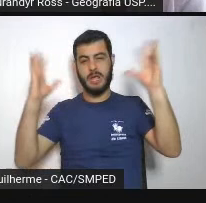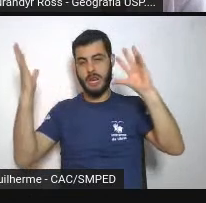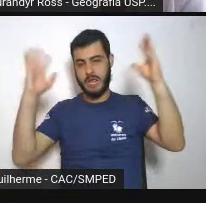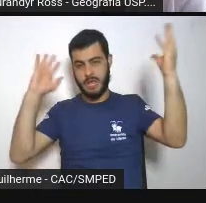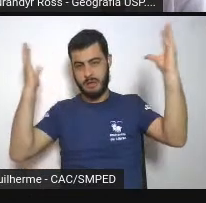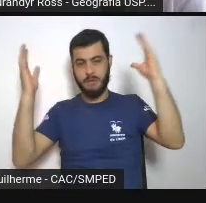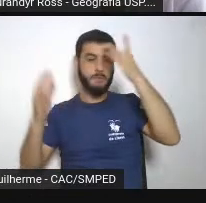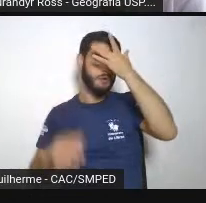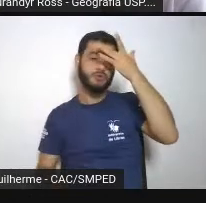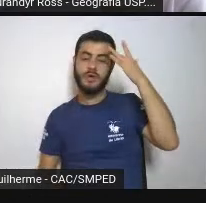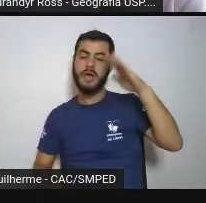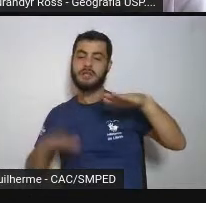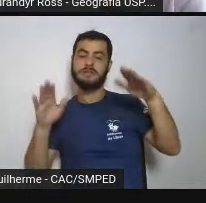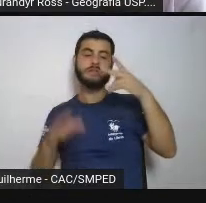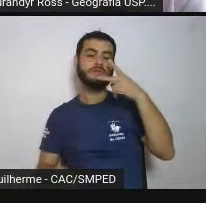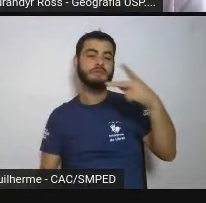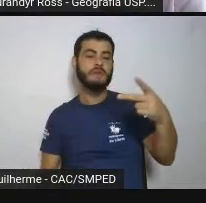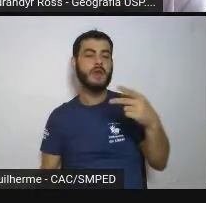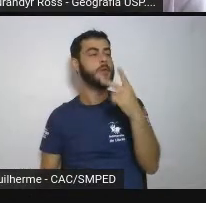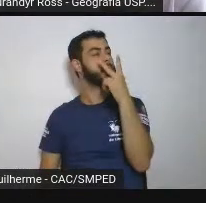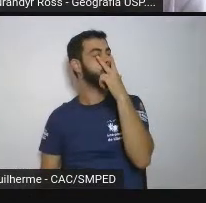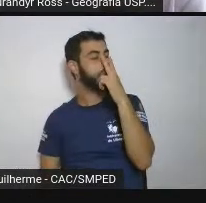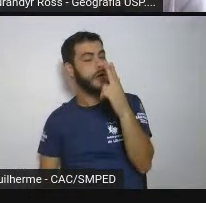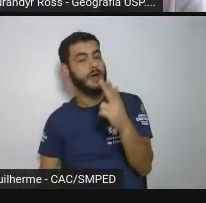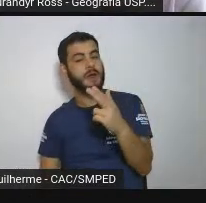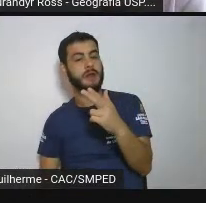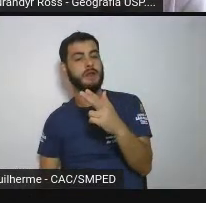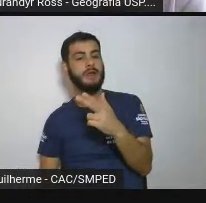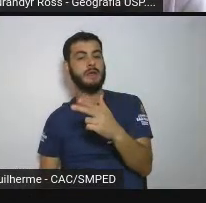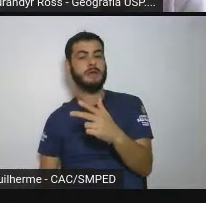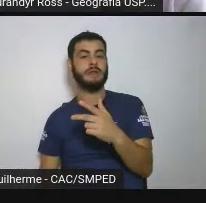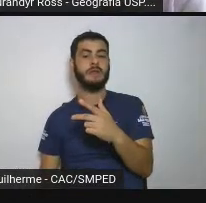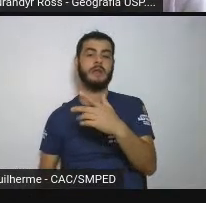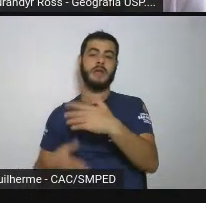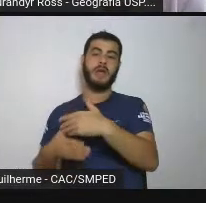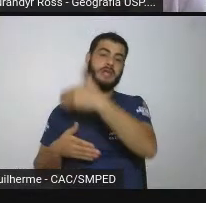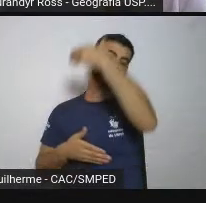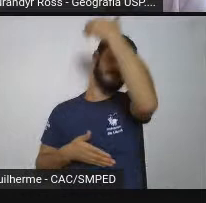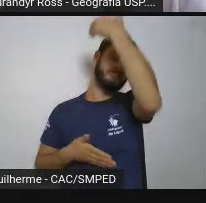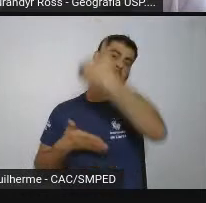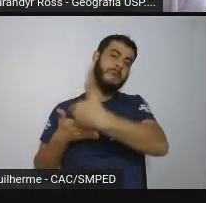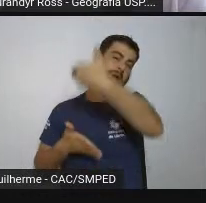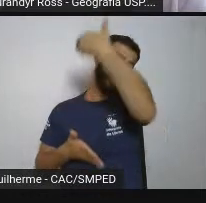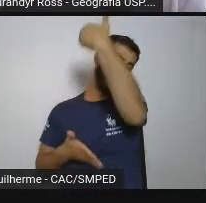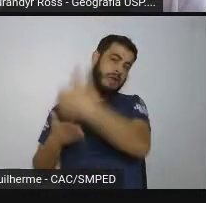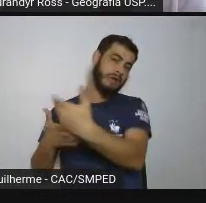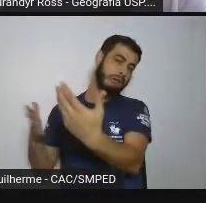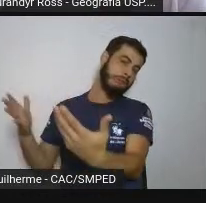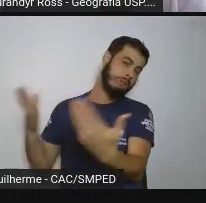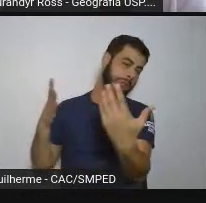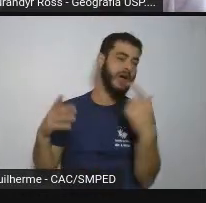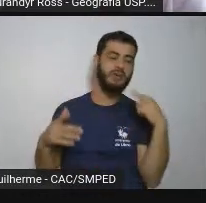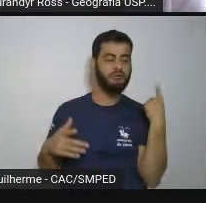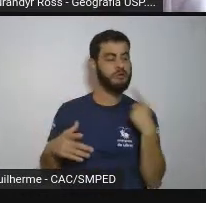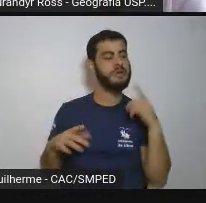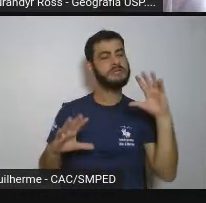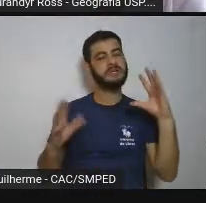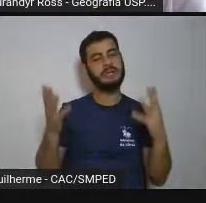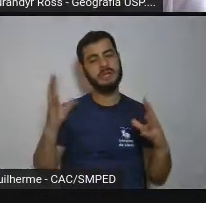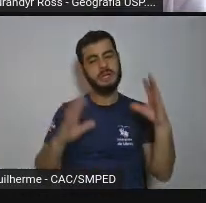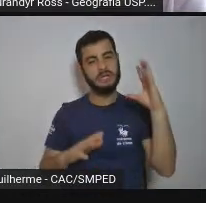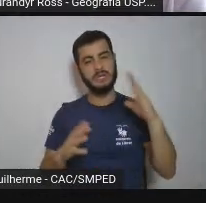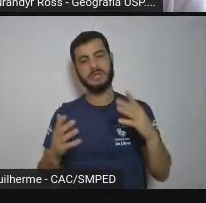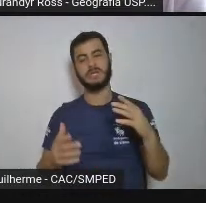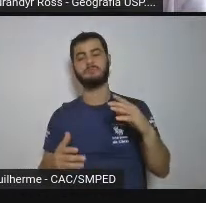condições da barreira que a Serra da Cantareira exerce a entrada das ondas de umidade